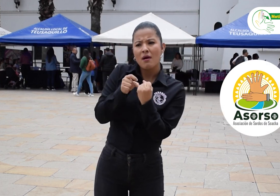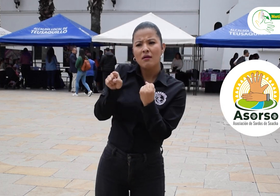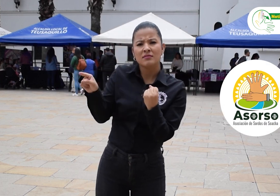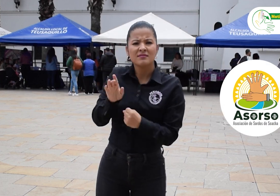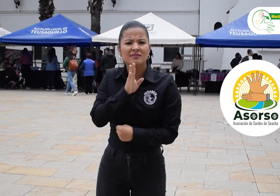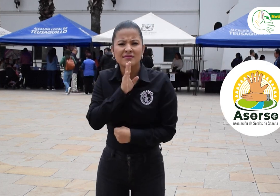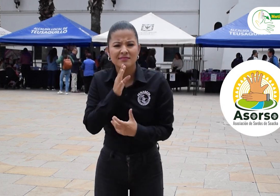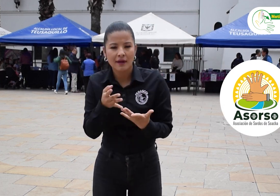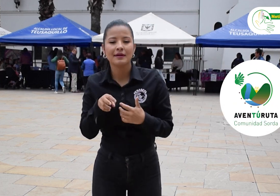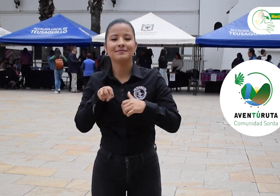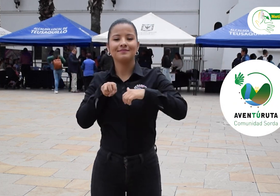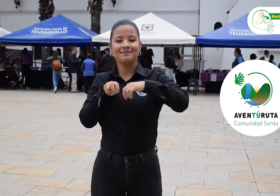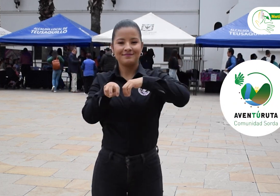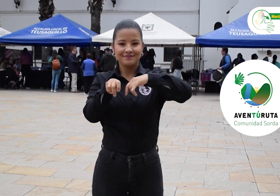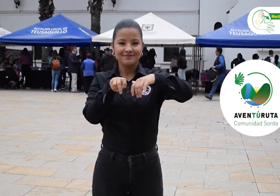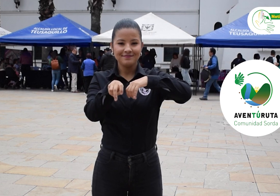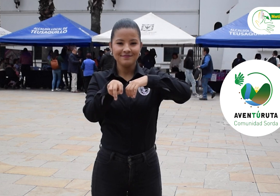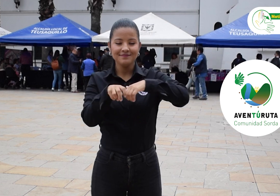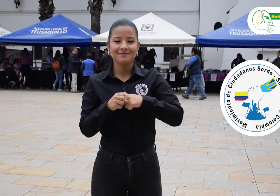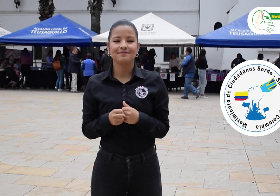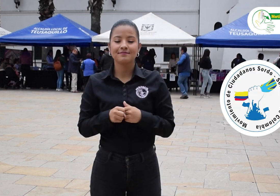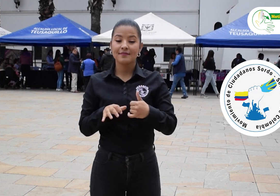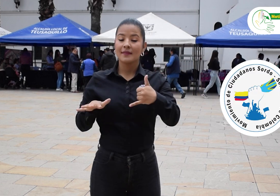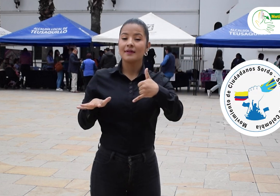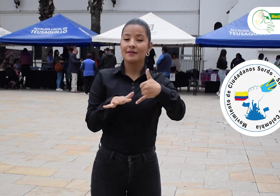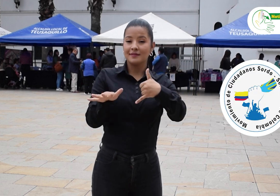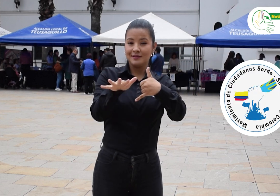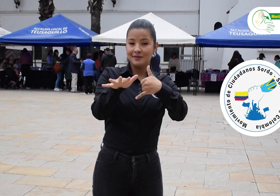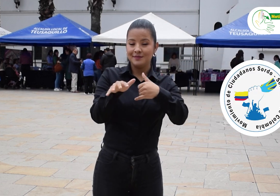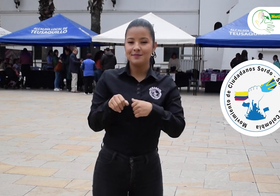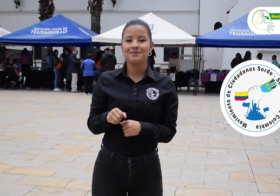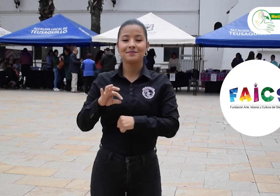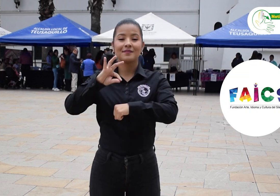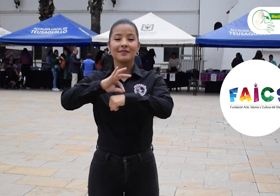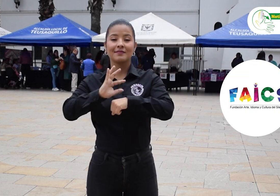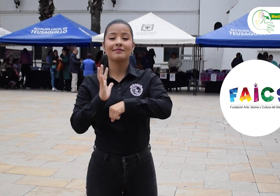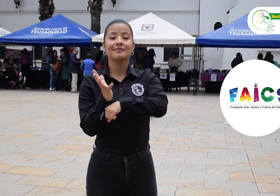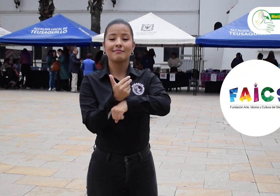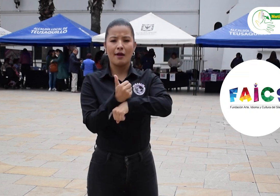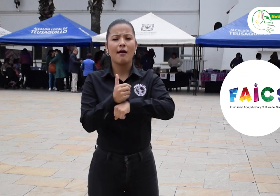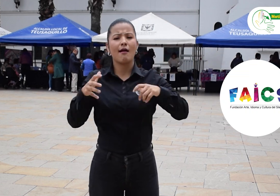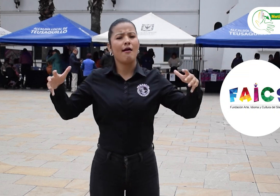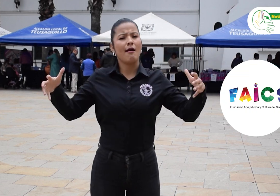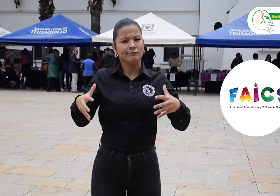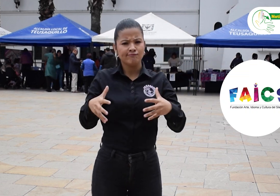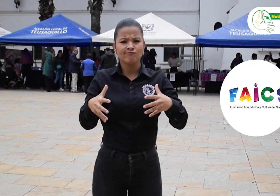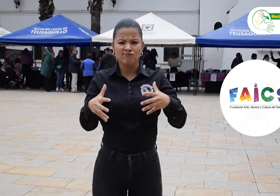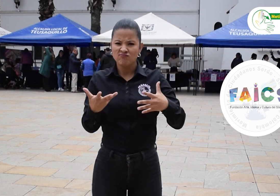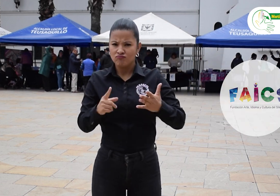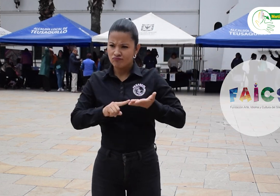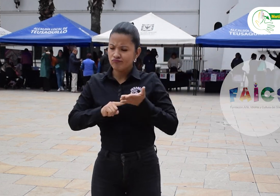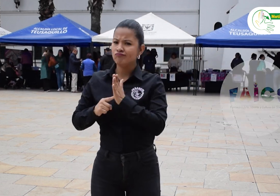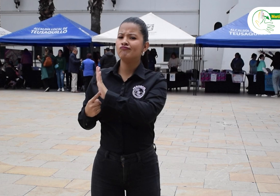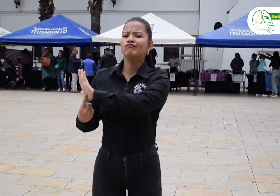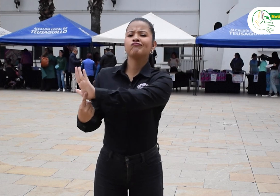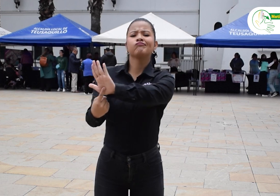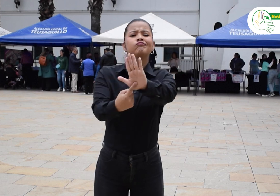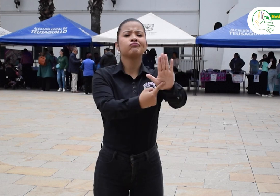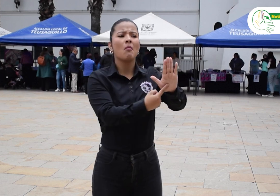contó también con el apoyo de Aventurura, el Movimiento de Ciudadanos Sordoseñantes de Colombia y la Fundación Arte, Idioma y Cultura del